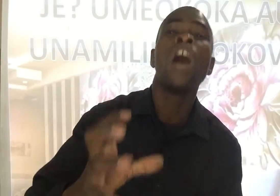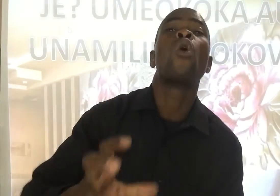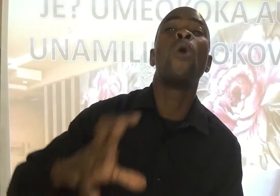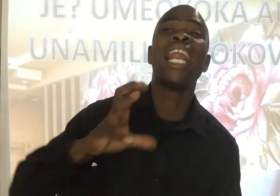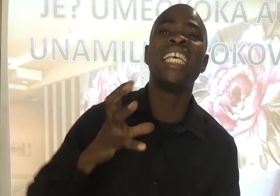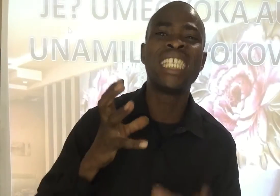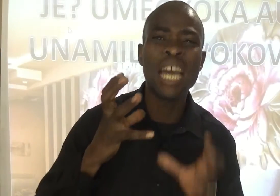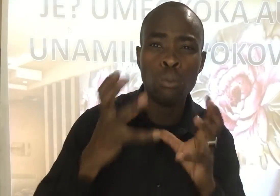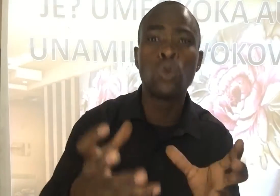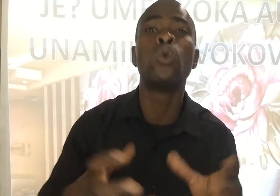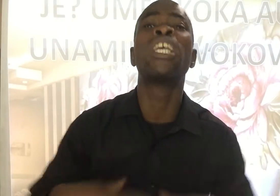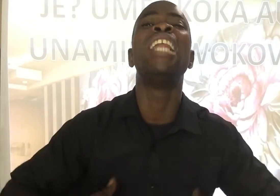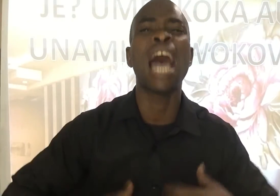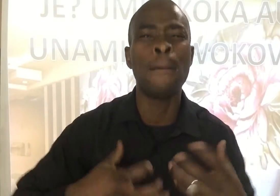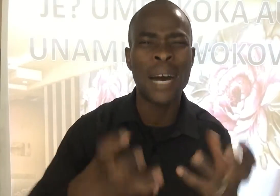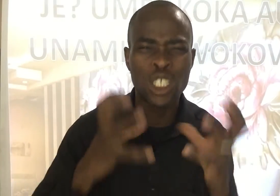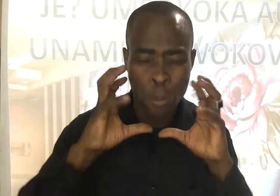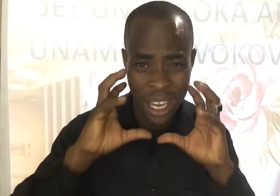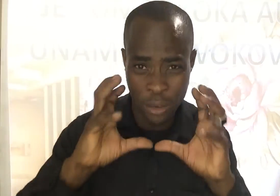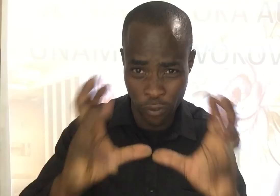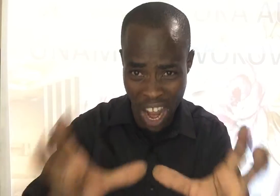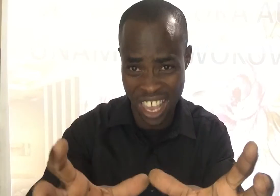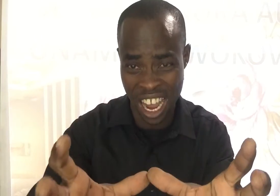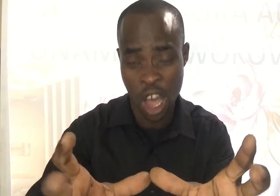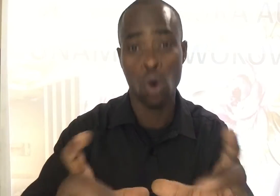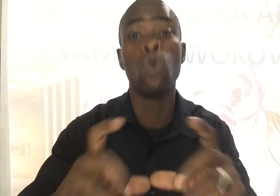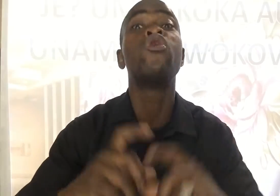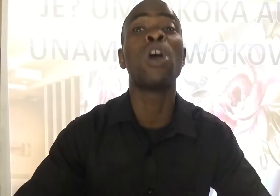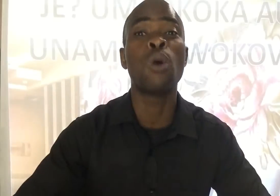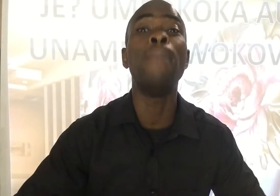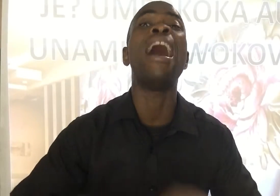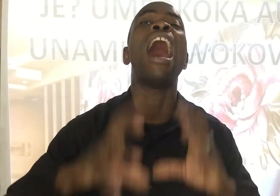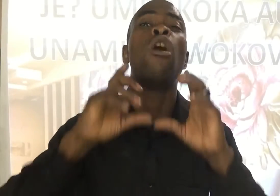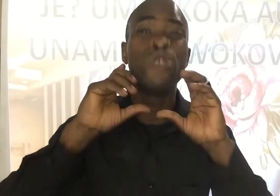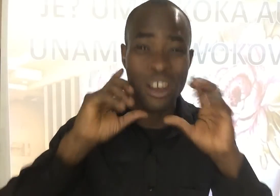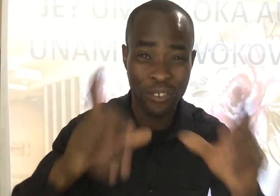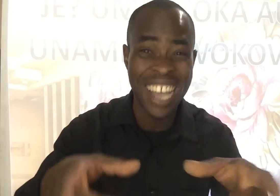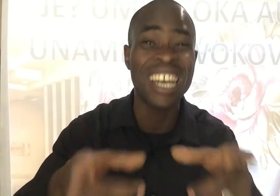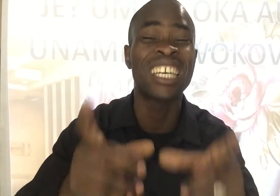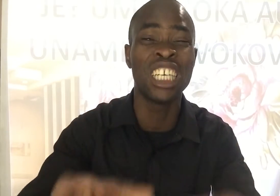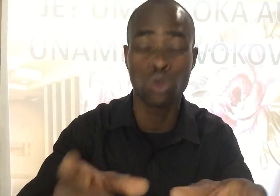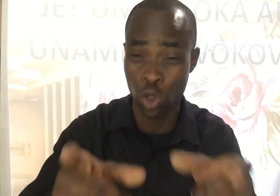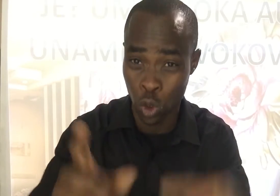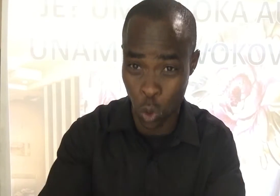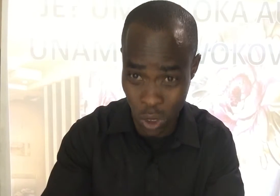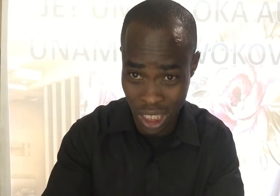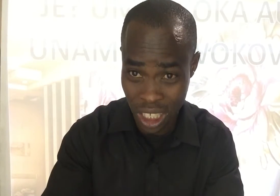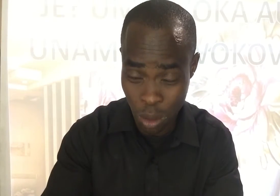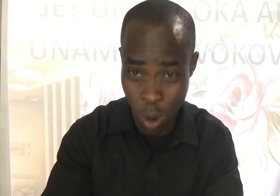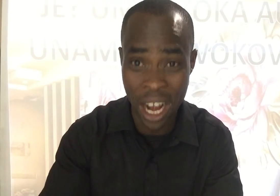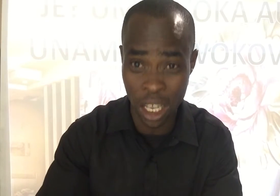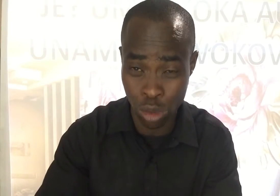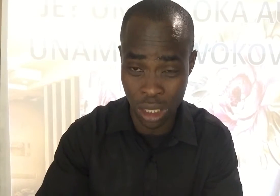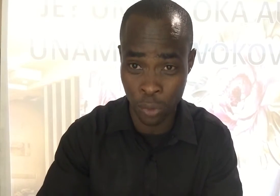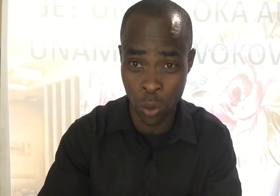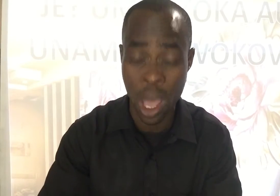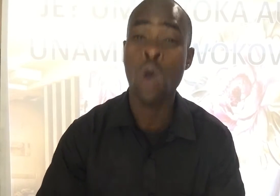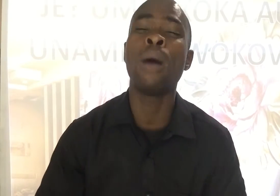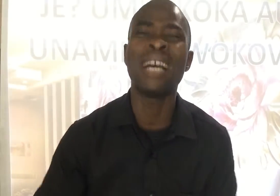Kuelezea mtu kile ambacho umekifanya Ujue kwamba haujafanya kitu chochote Wana yesu asefiwe Kwamba